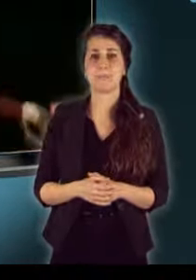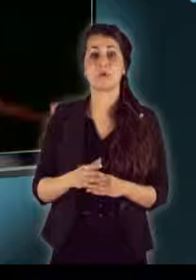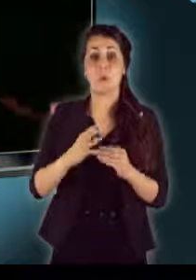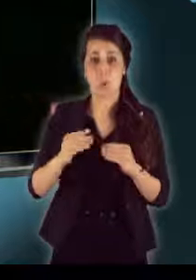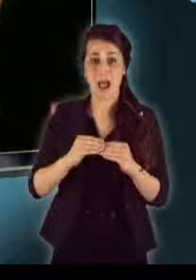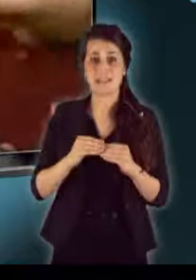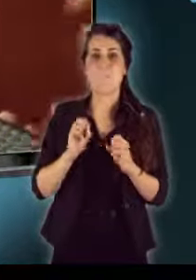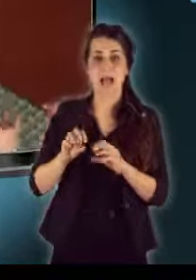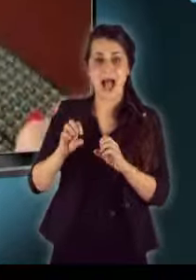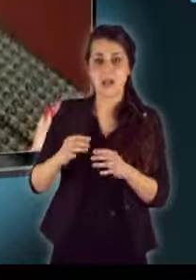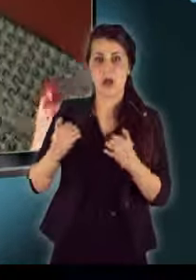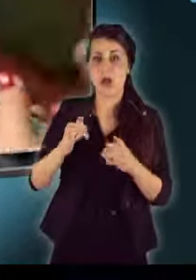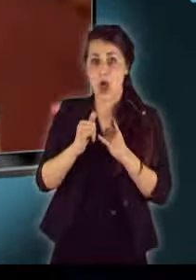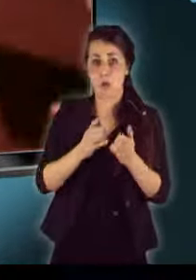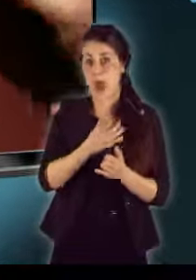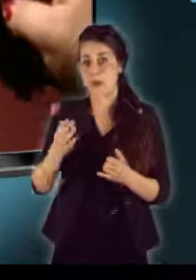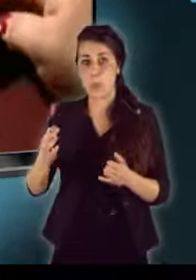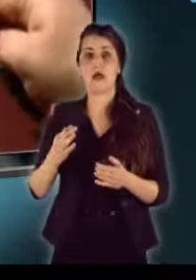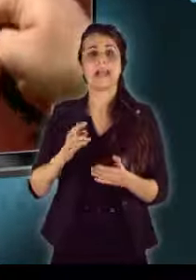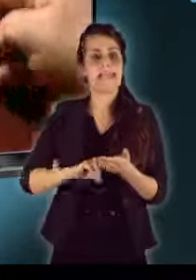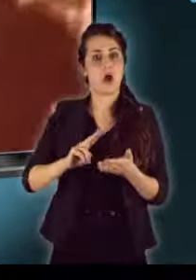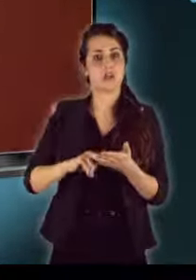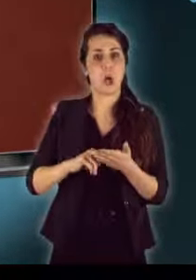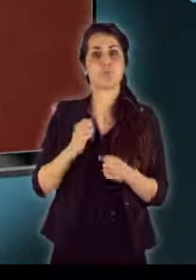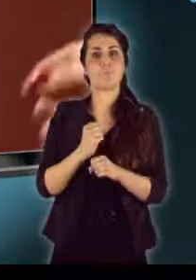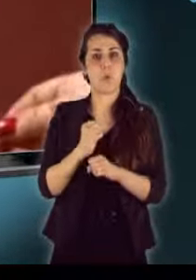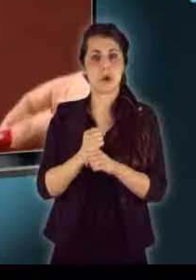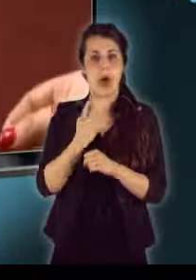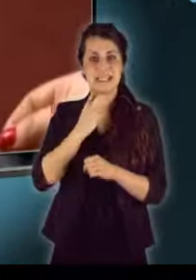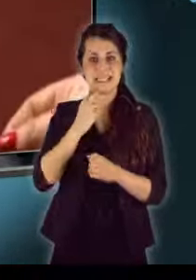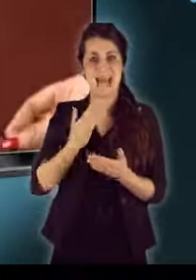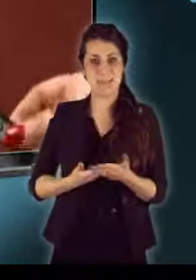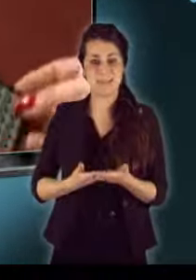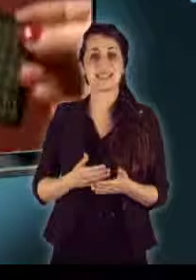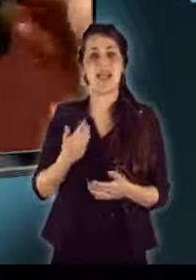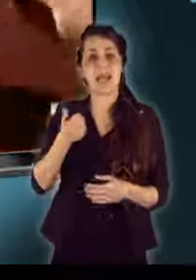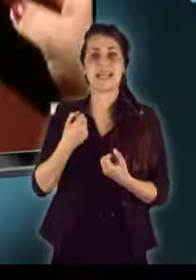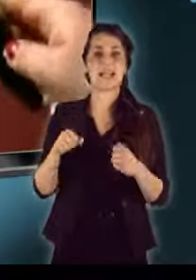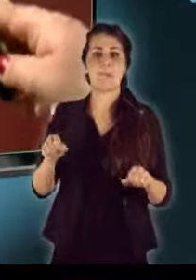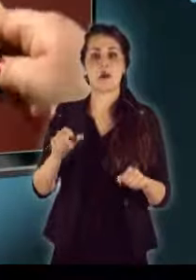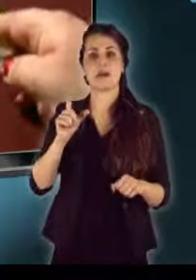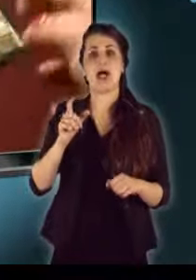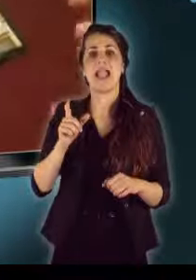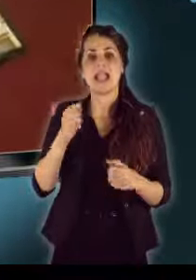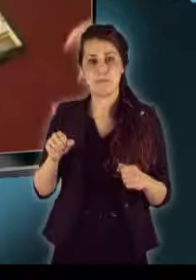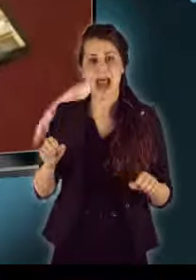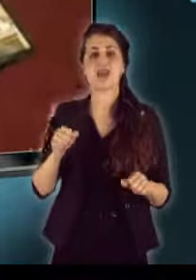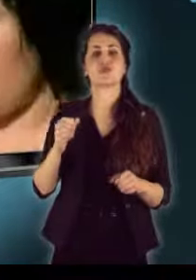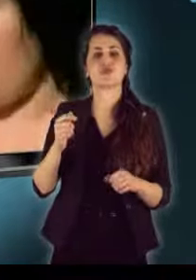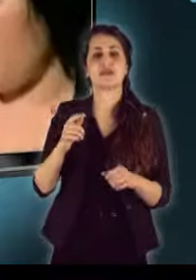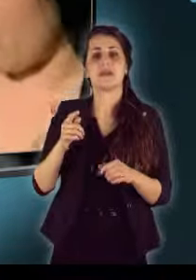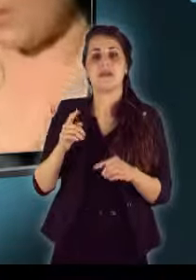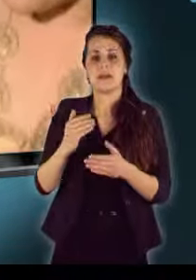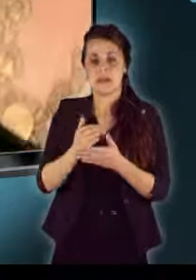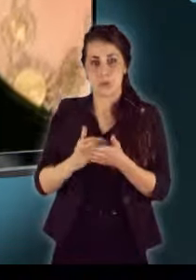Romániában a mágiát idén januártól hivatalos foglalkozások között tartják számon. Az egyik demokrata-liberális párti képviselő törvénytervezete